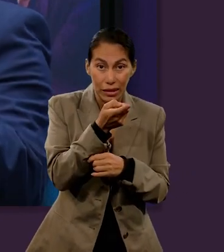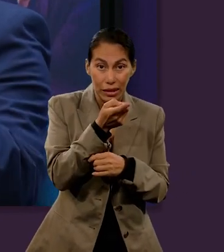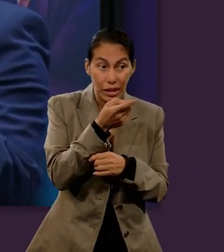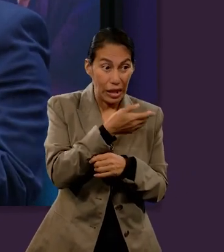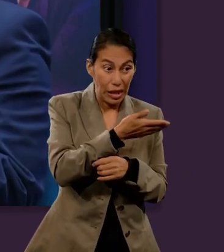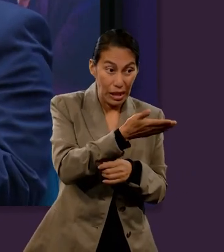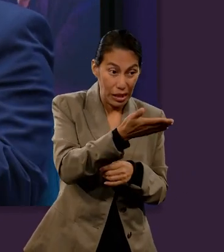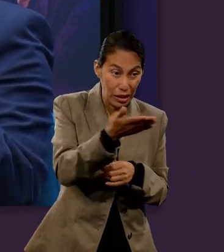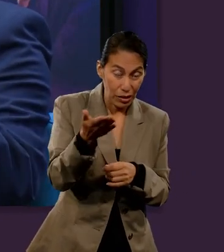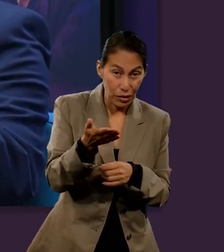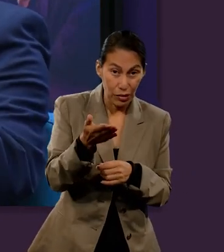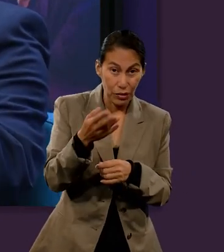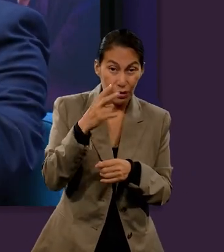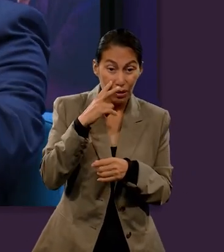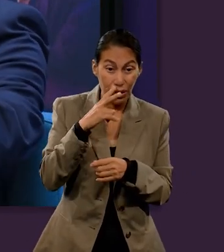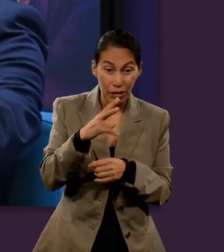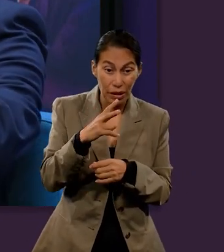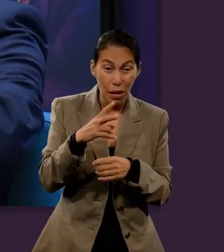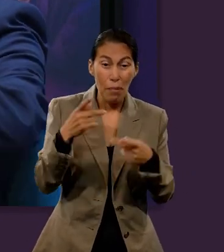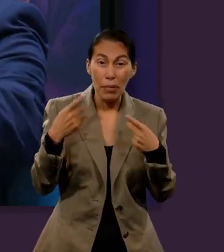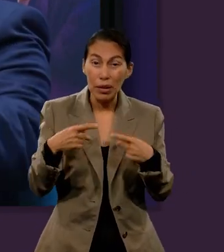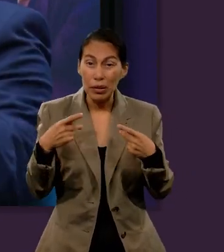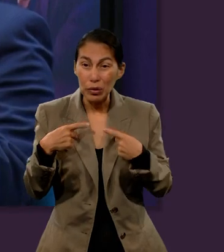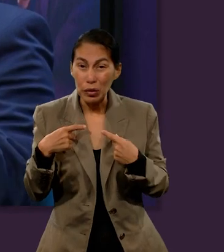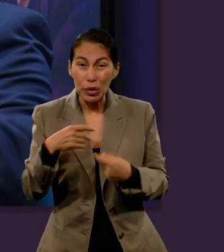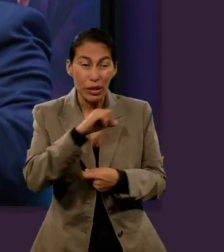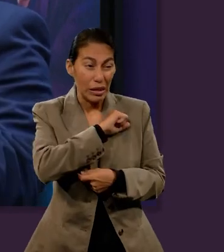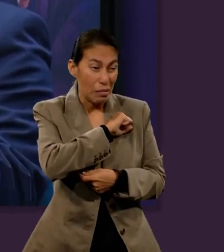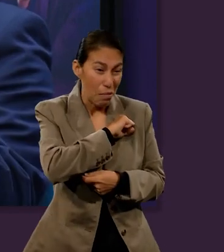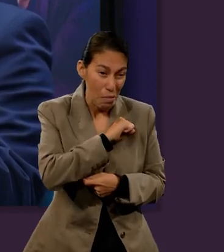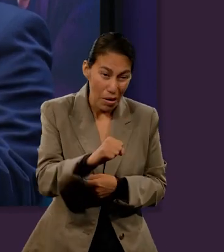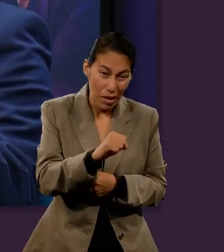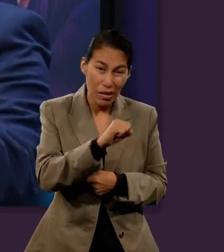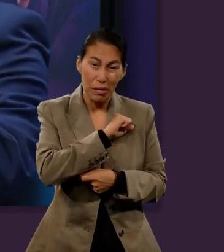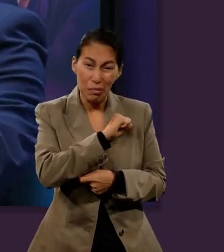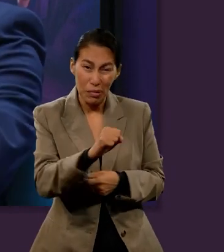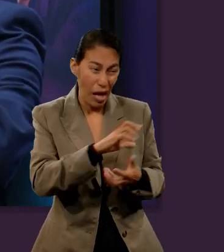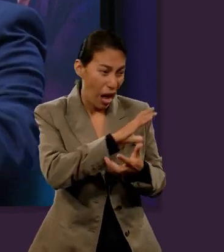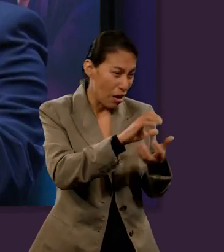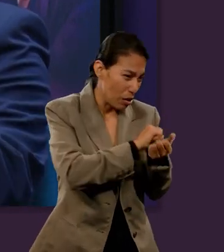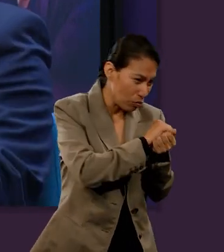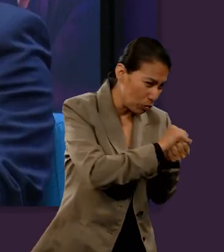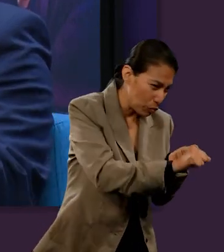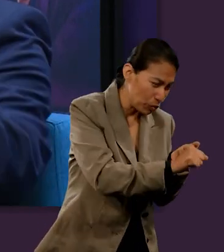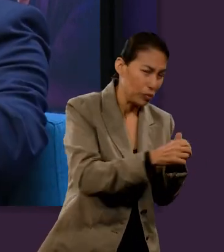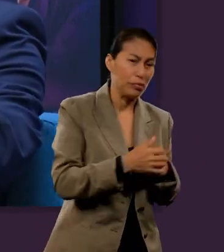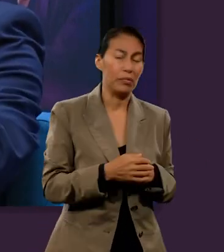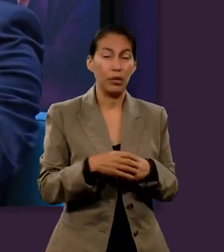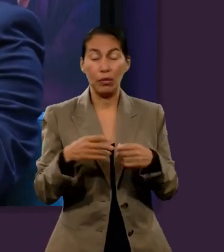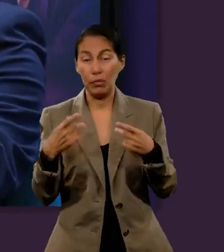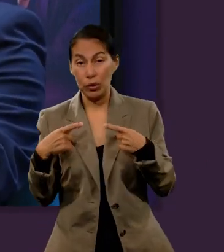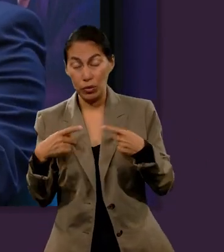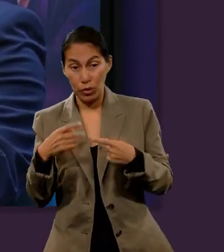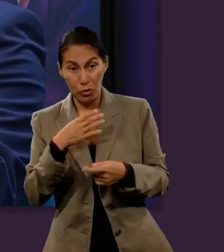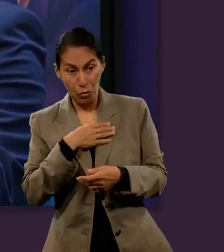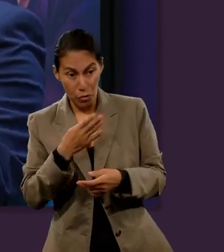ellos van a ver que los malos, los malvados, van a ser destruidos. La suerte de los malvados